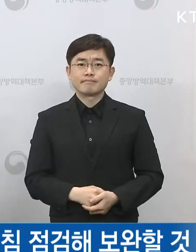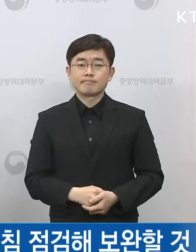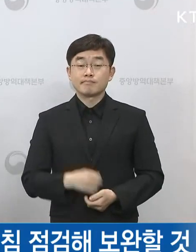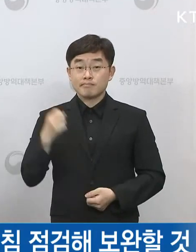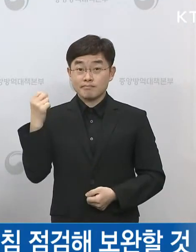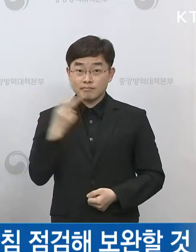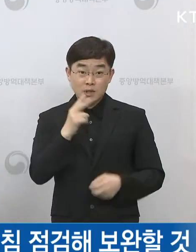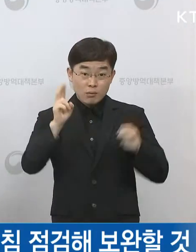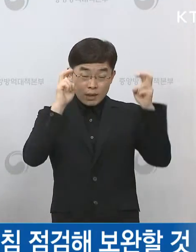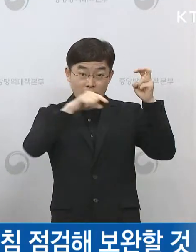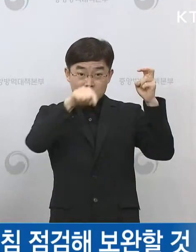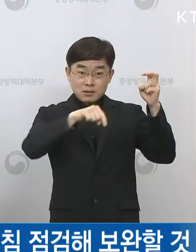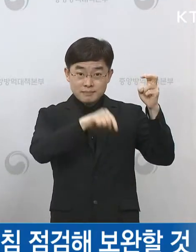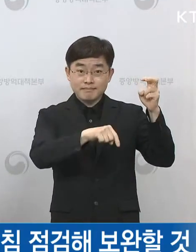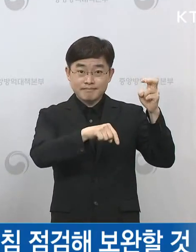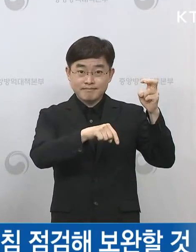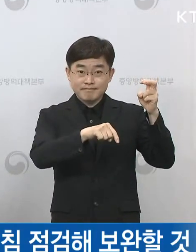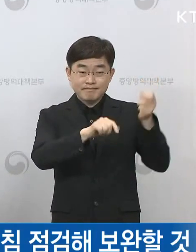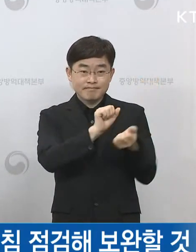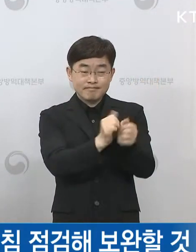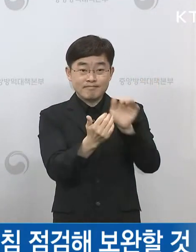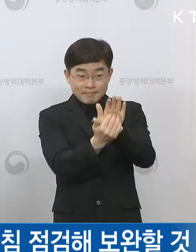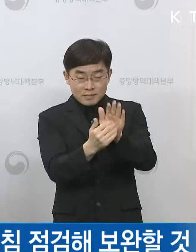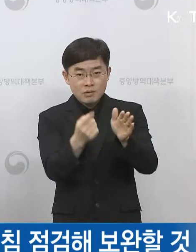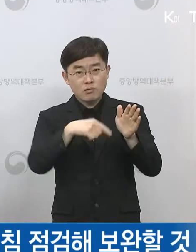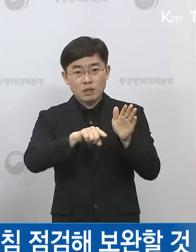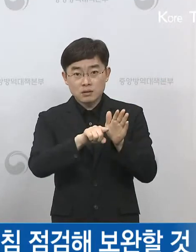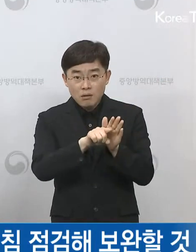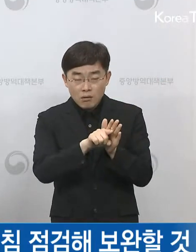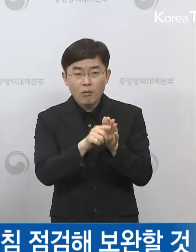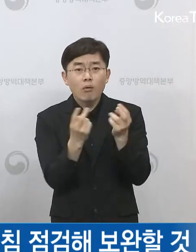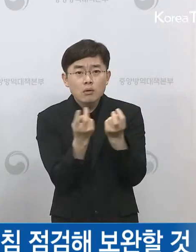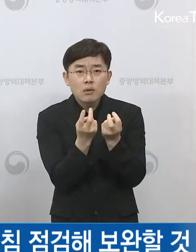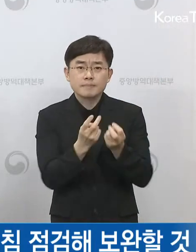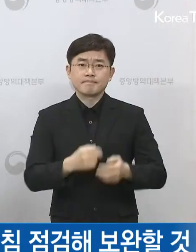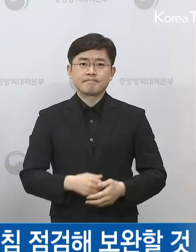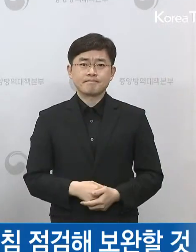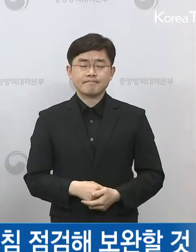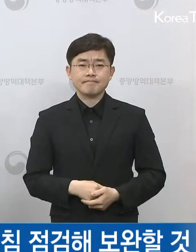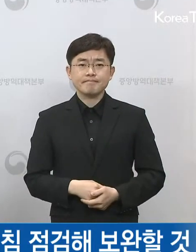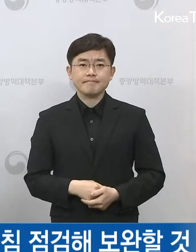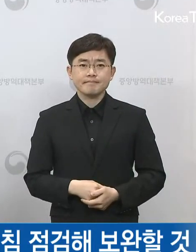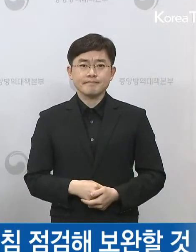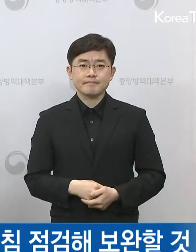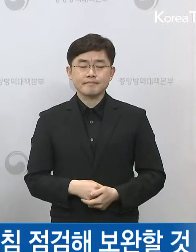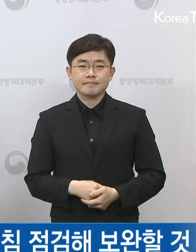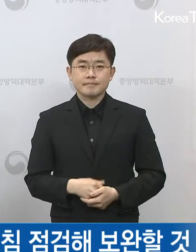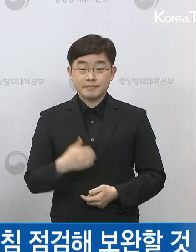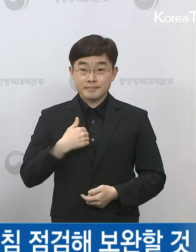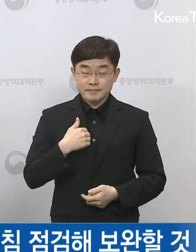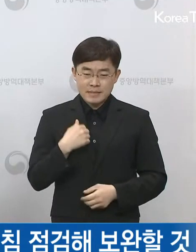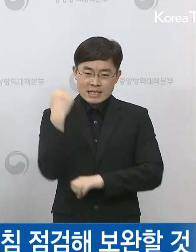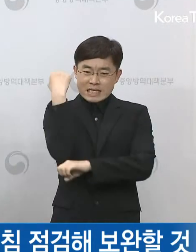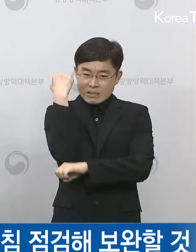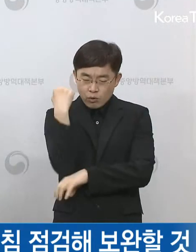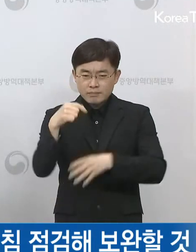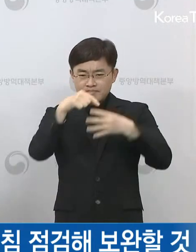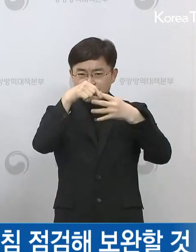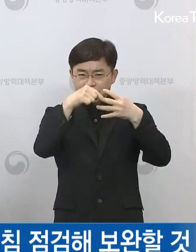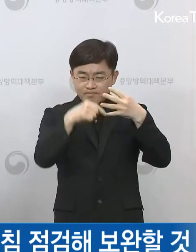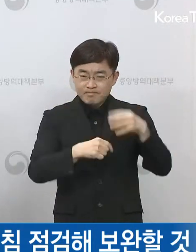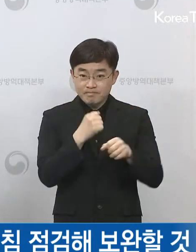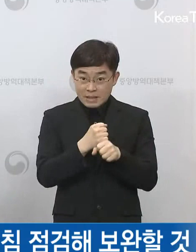그리고 직장 내 방역에 대한 관리 지침을 저희는 원칙적인 거를 고용부와 저희가 만들지만